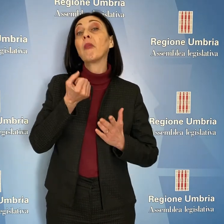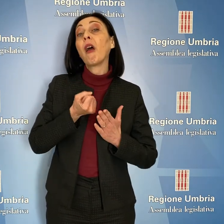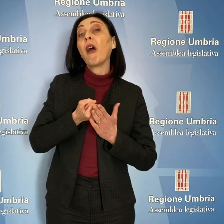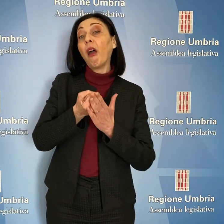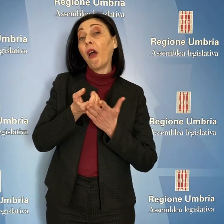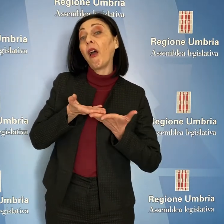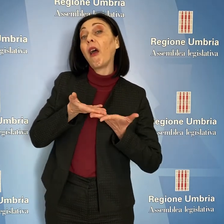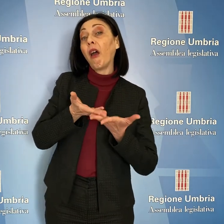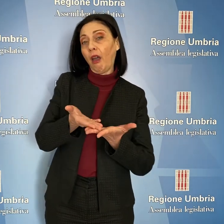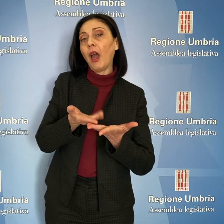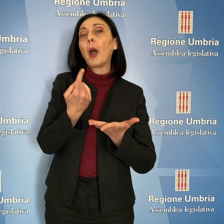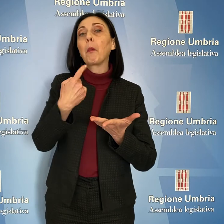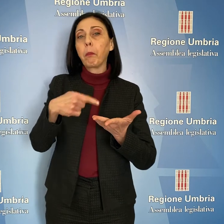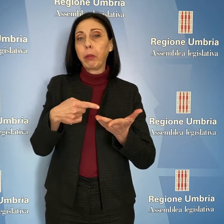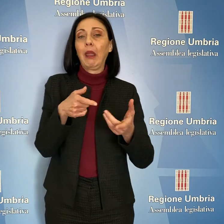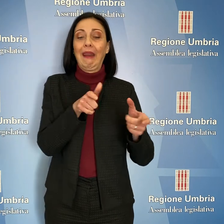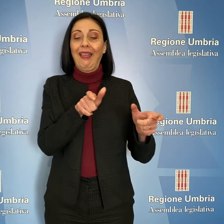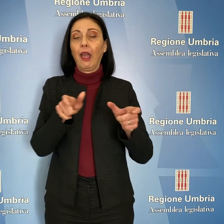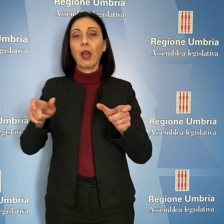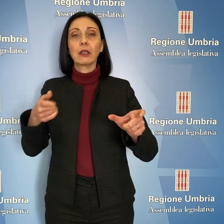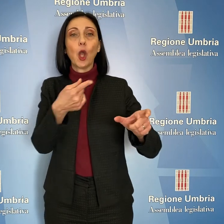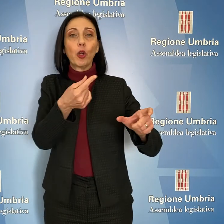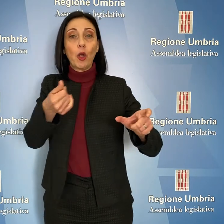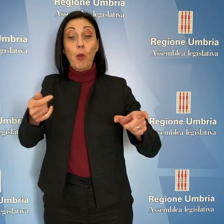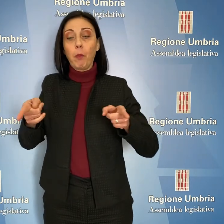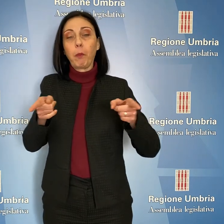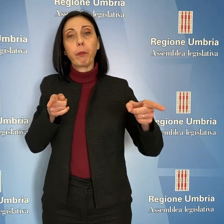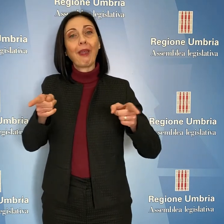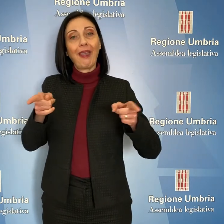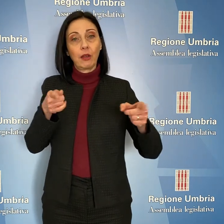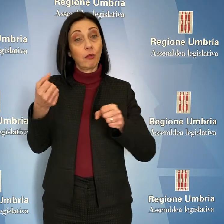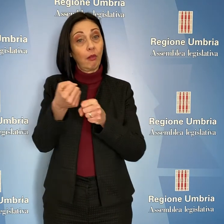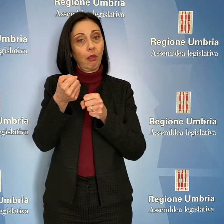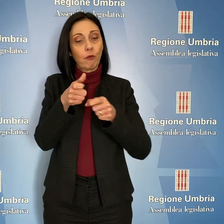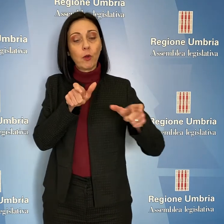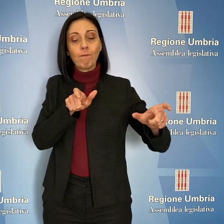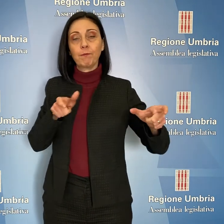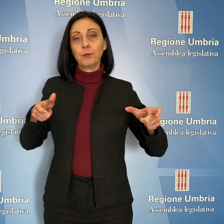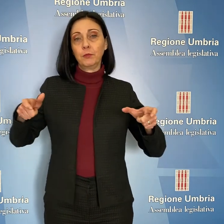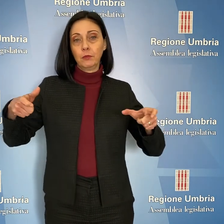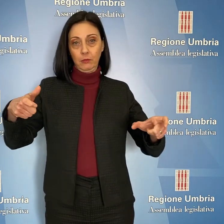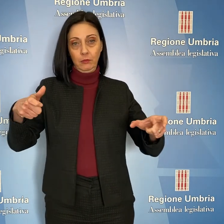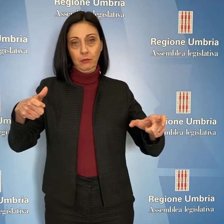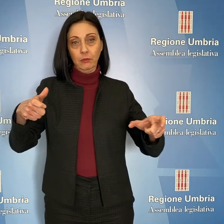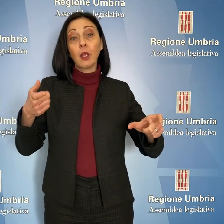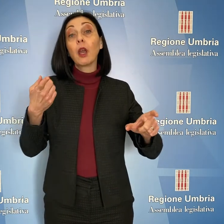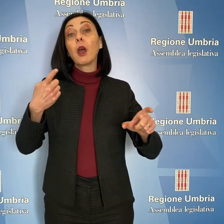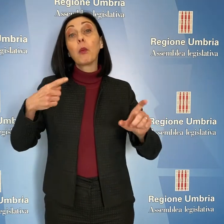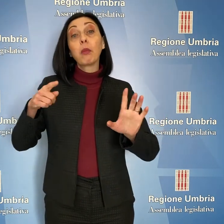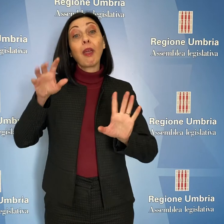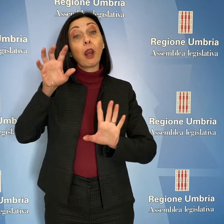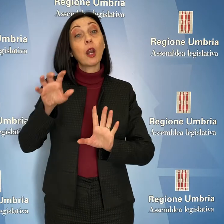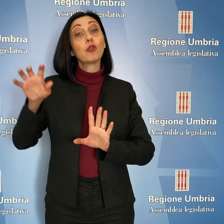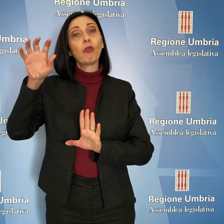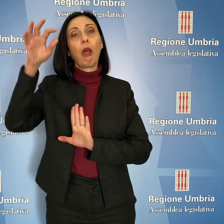a favore di tutte le categorie economiche, oggetto di restrizione della propria attività, a seguito di provvedimenti